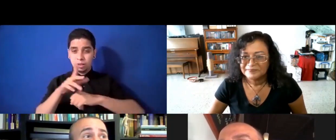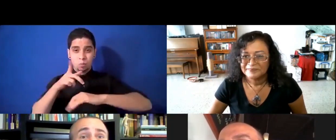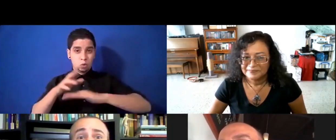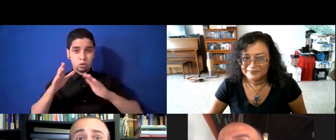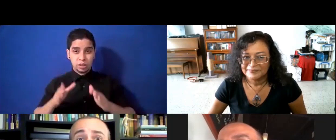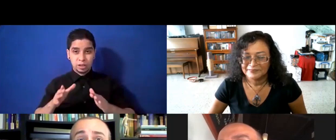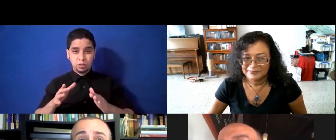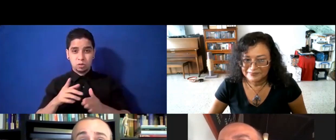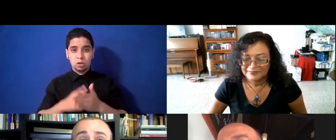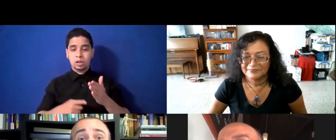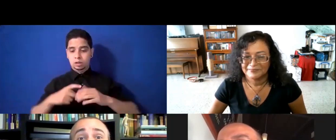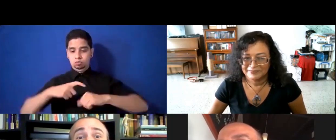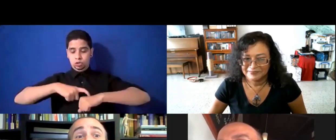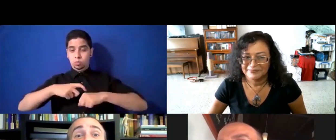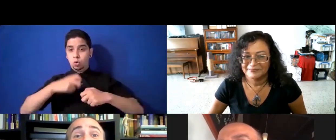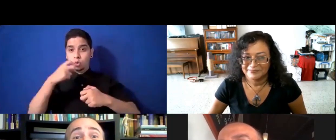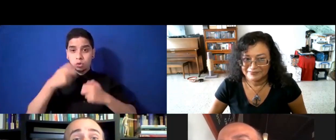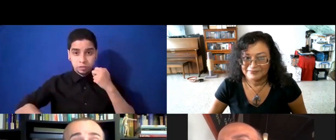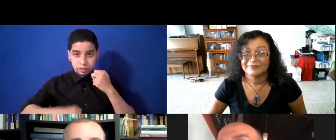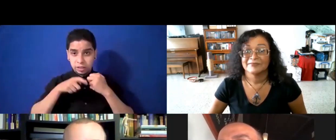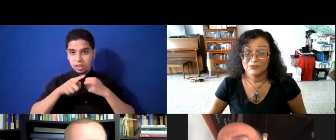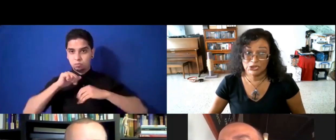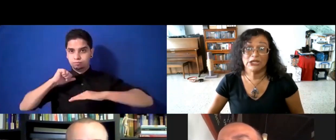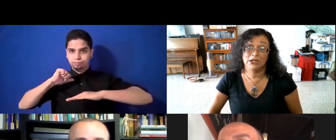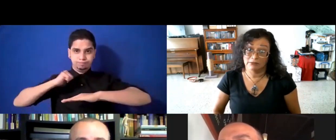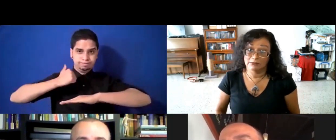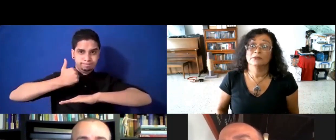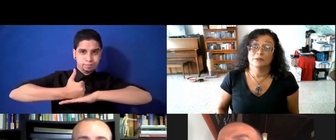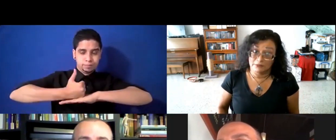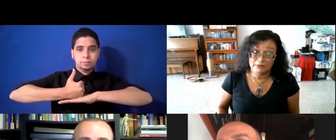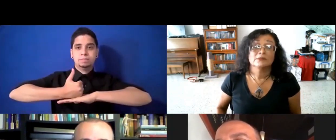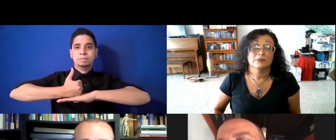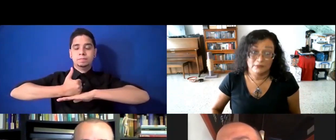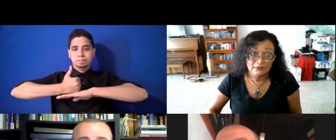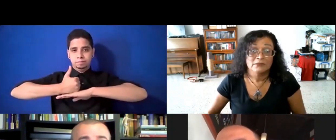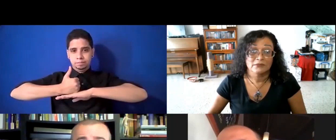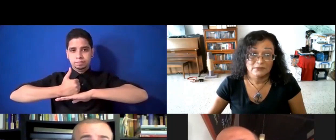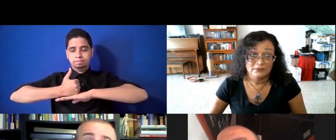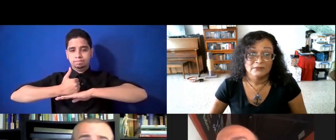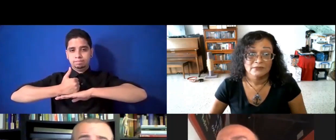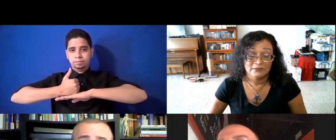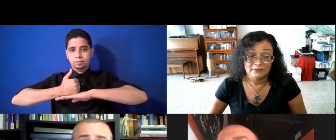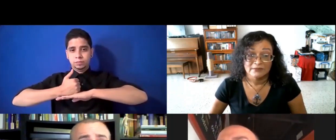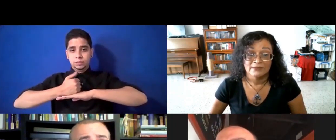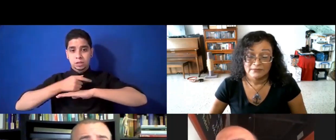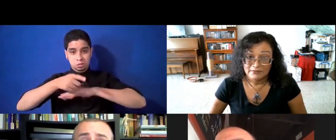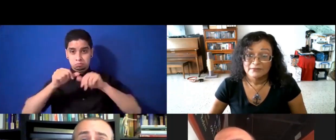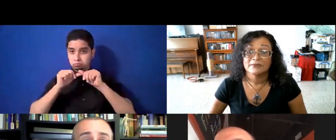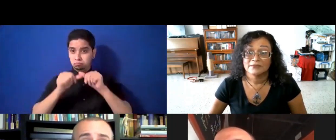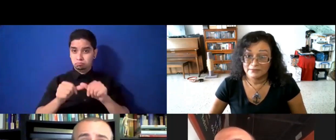en una de las épocas, más complicadas, en nuestra historia, contemporánea, y está ahí, y está ahí, con su familia,